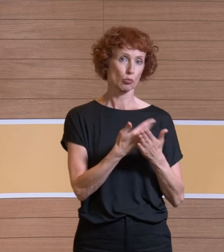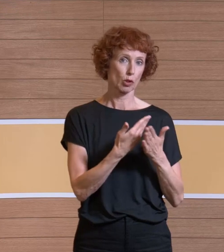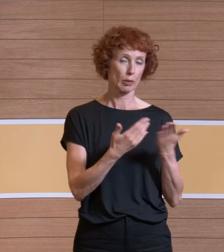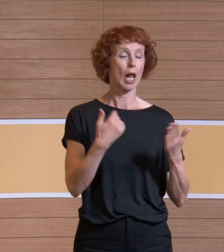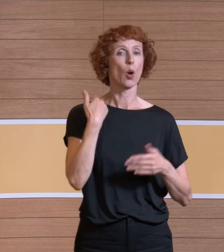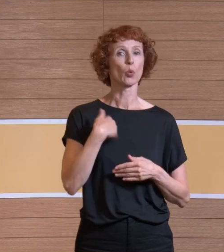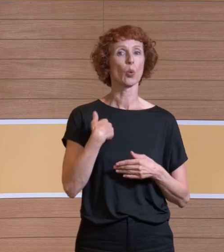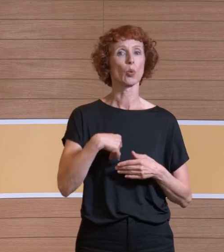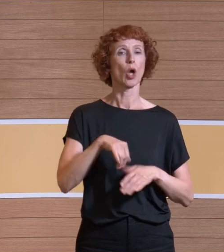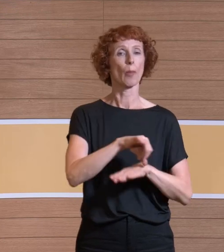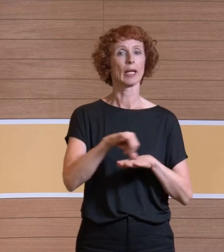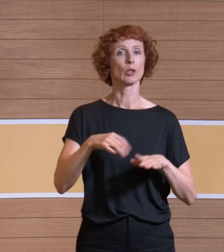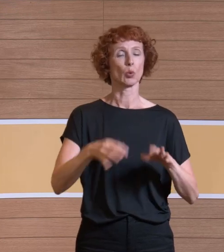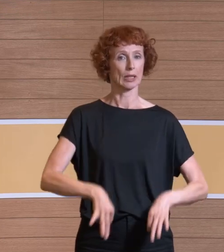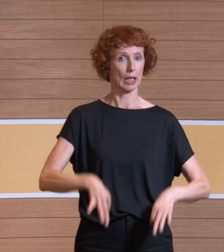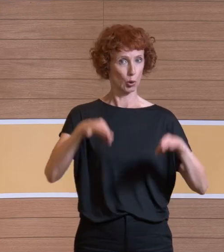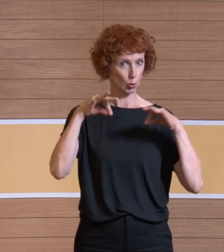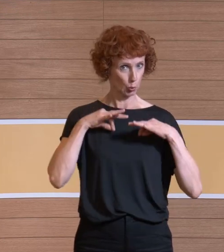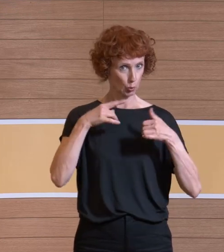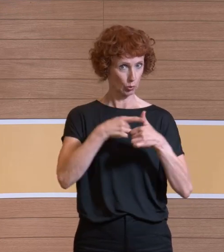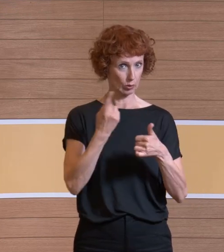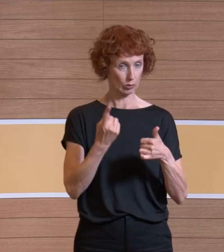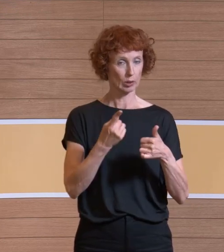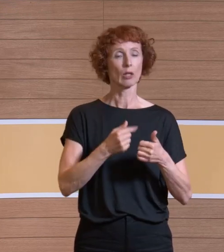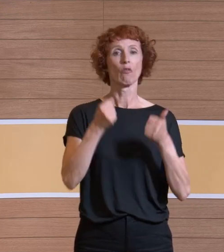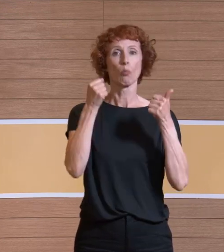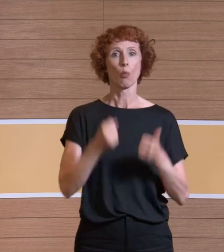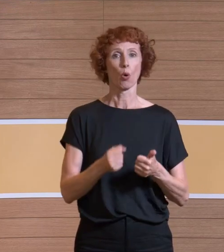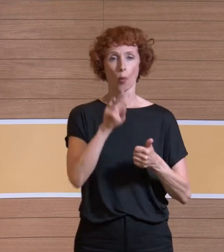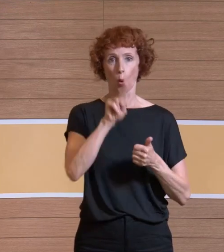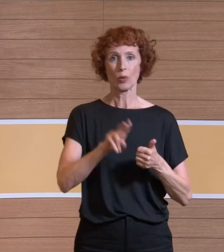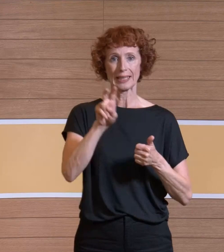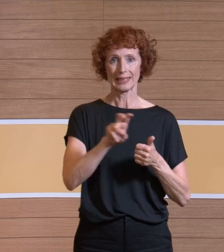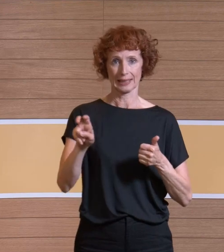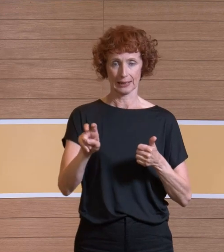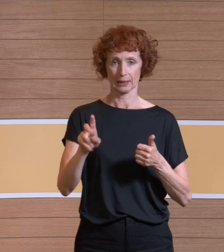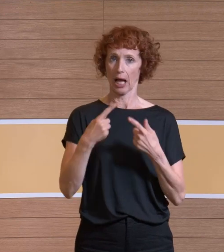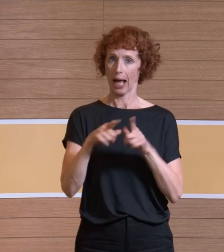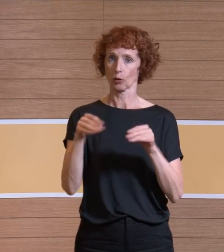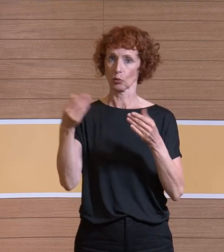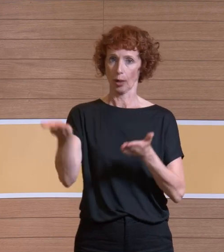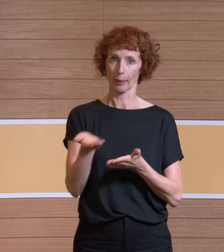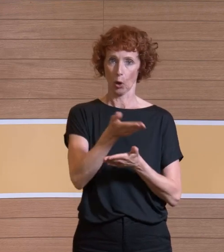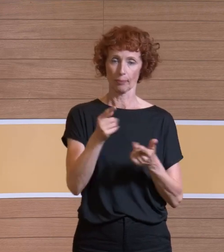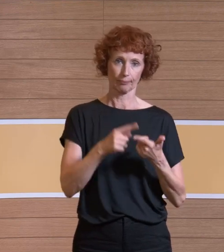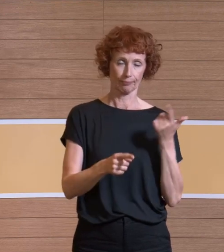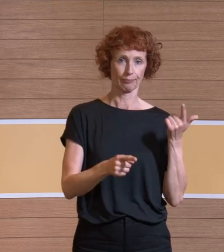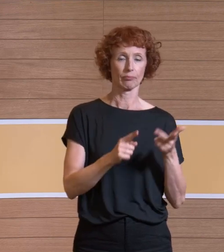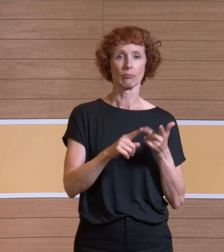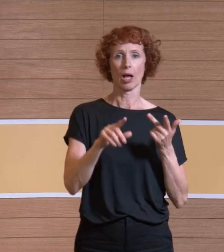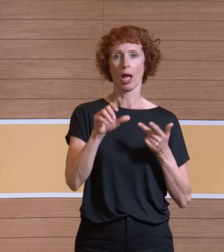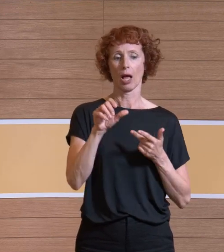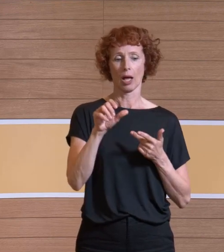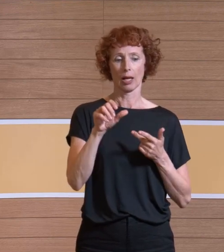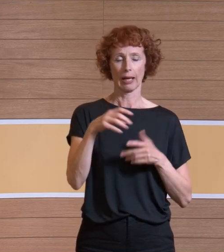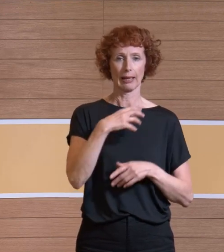OP-Tuch genommen. Dann haben wir von der Uniklinik Bochum ein Tuch zur Verfügung gestellt bekommen. Und wir arbeiten mit dem STFI, Sächsisches